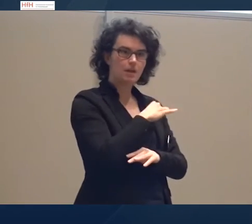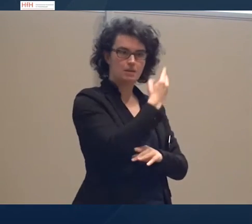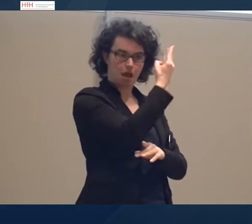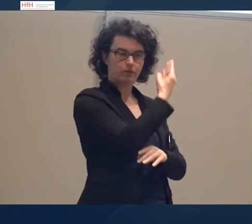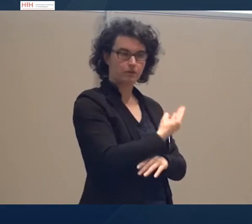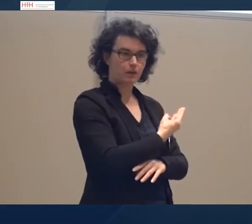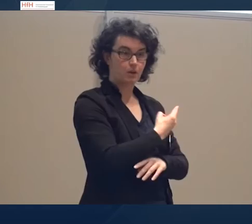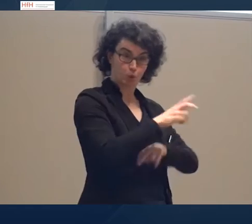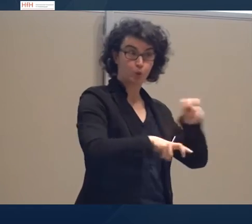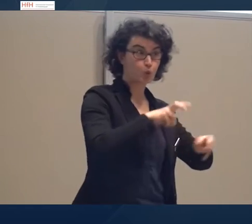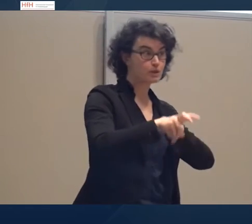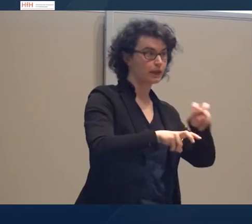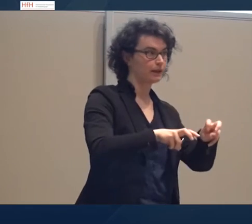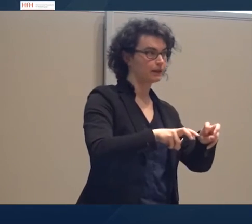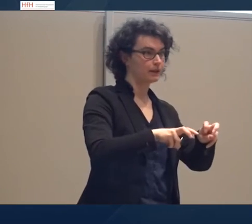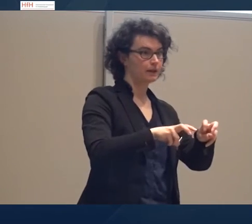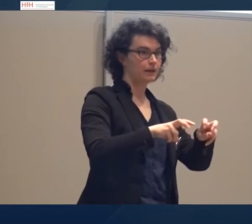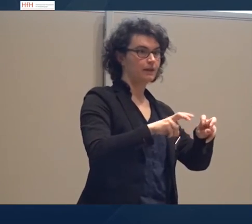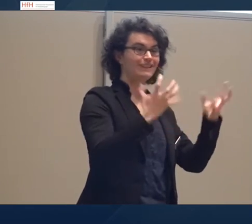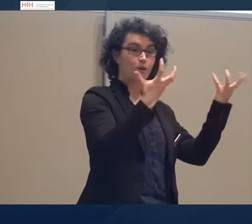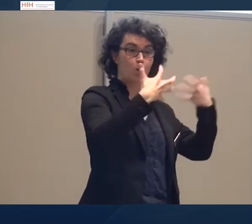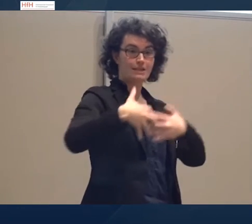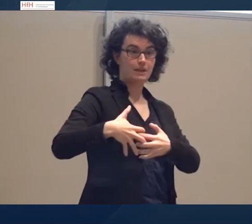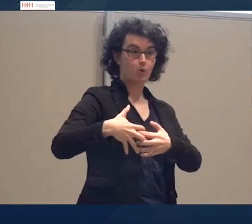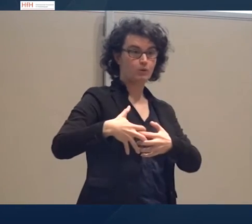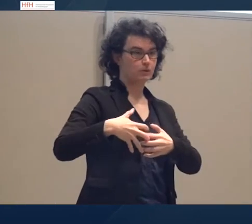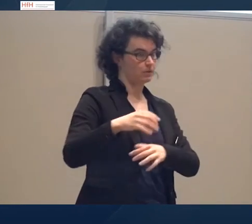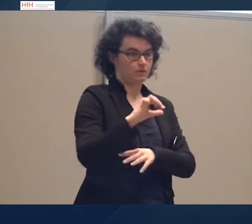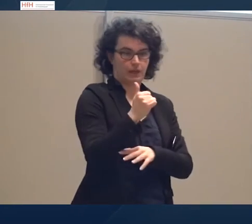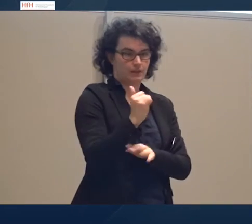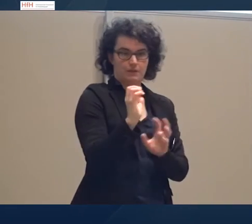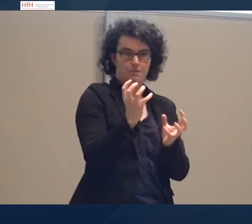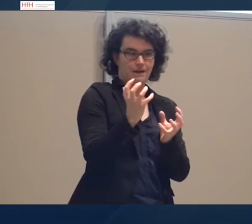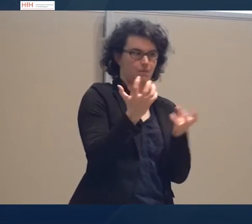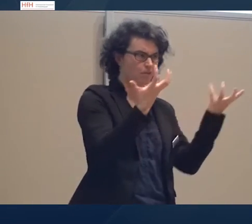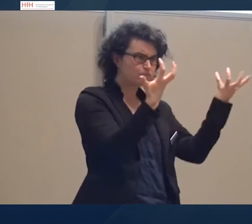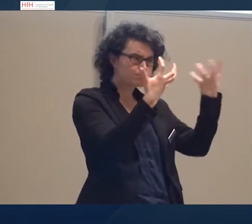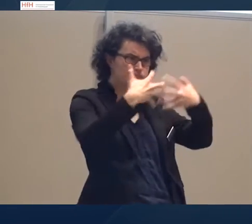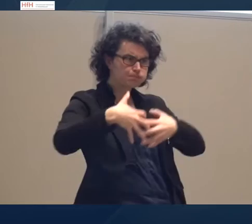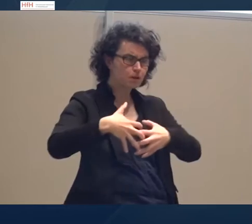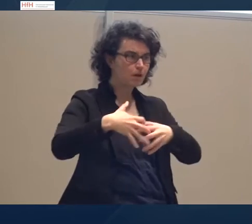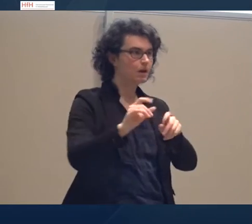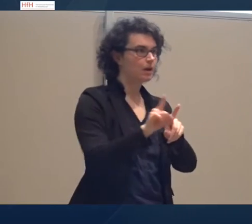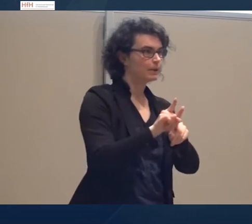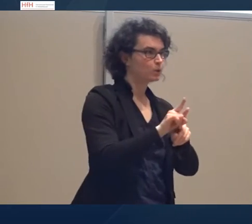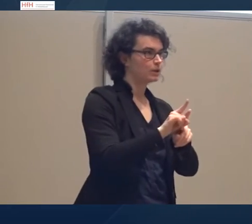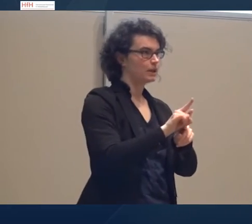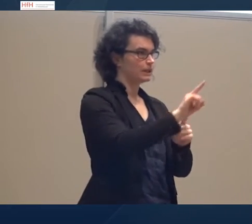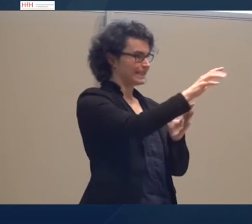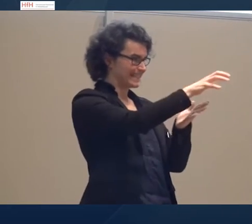Einerseits ist natürlich die Person ein richtiges Merkmal. Also die Frage, wie der Text, Text hat ja auch zu tun